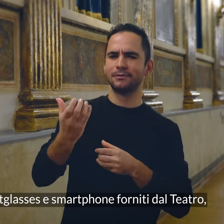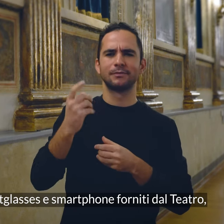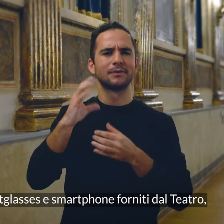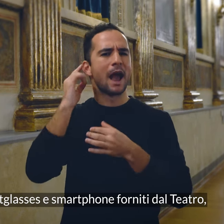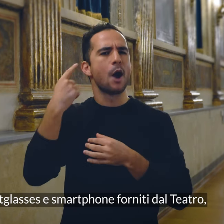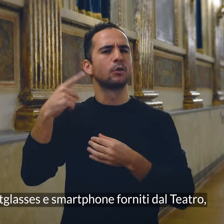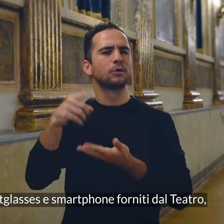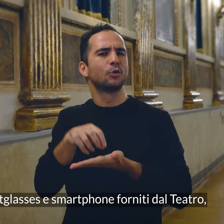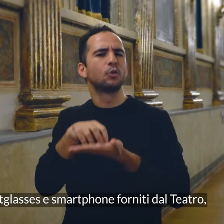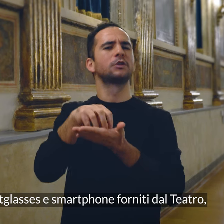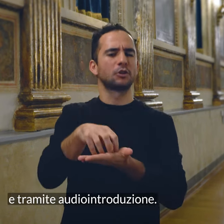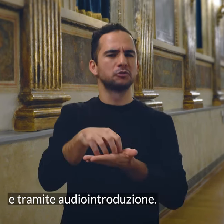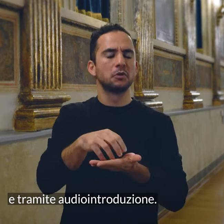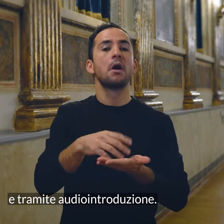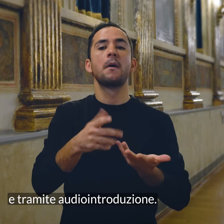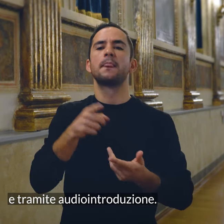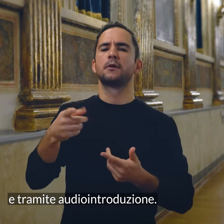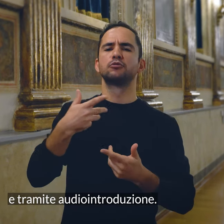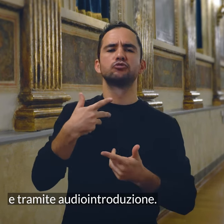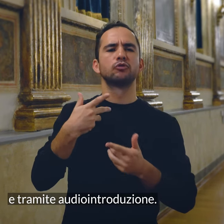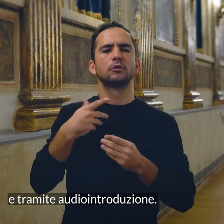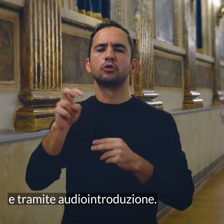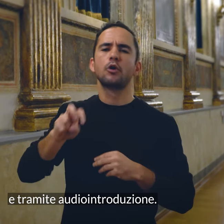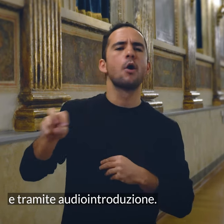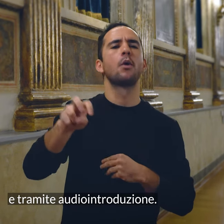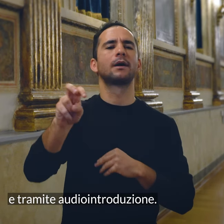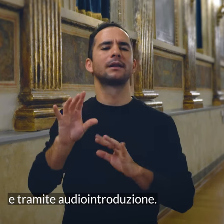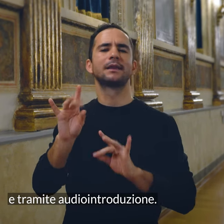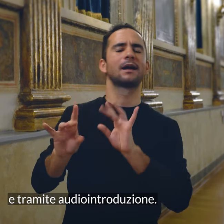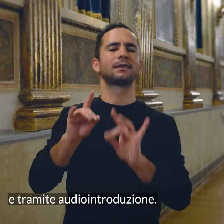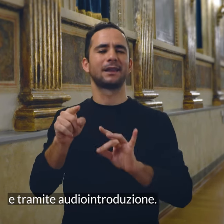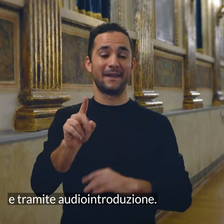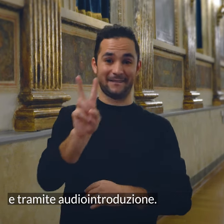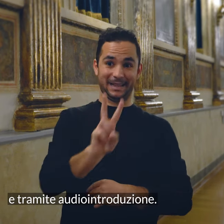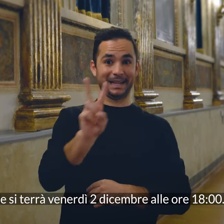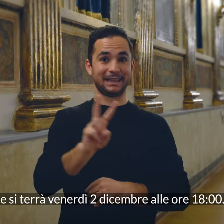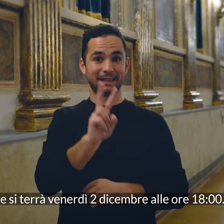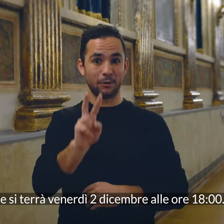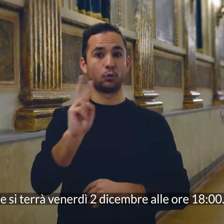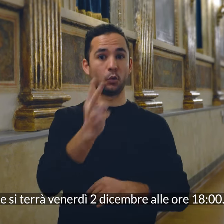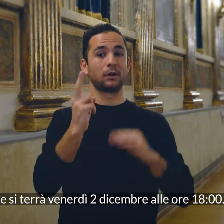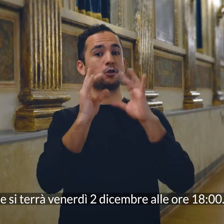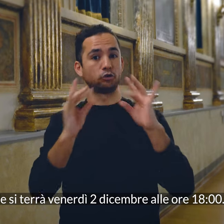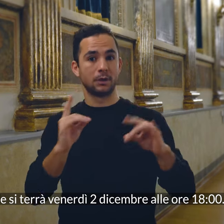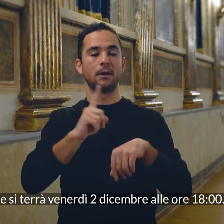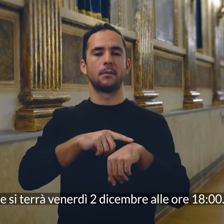forniti dal teatro e tramite audio introduzione. Il tour tattile si terrà